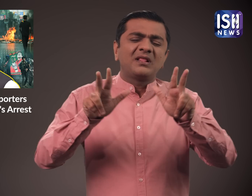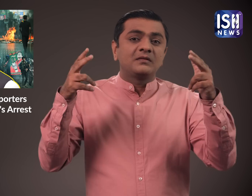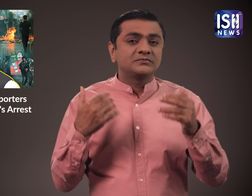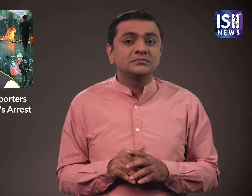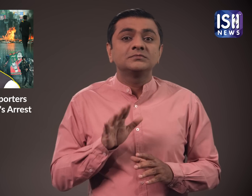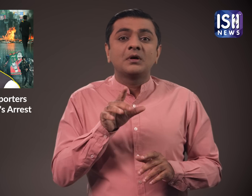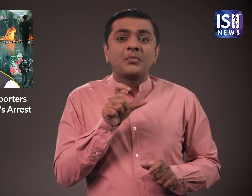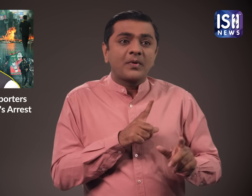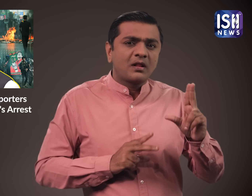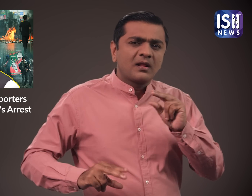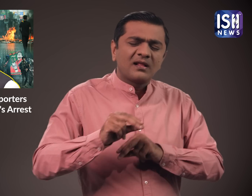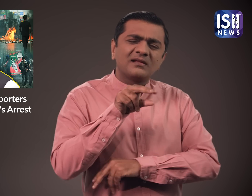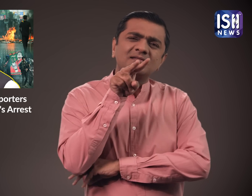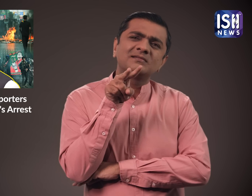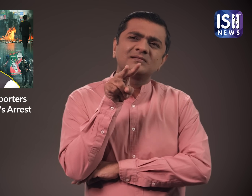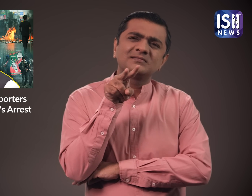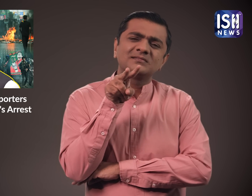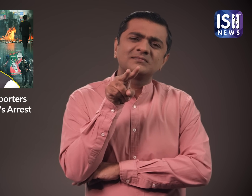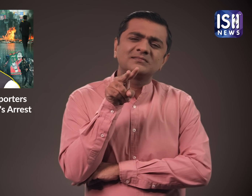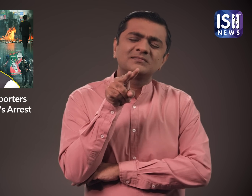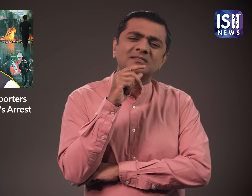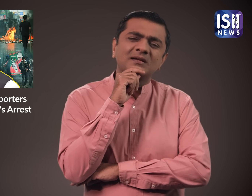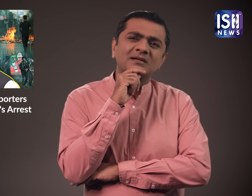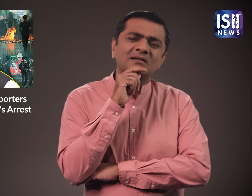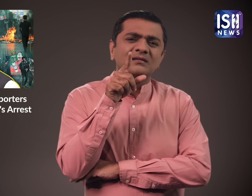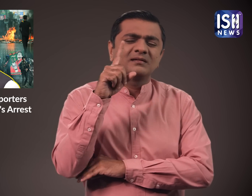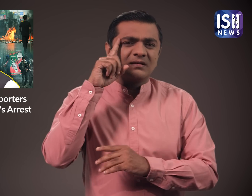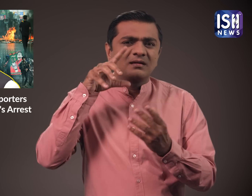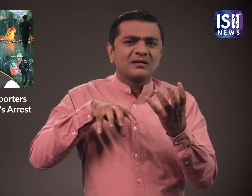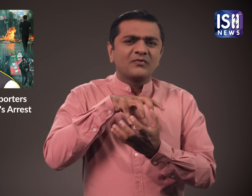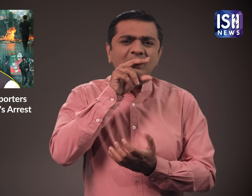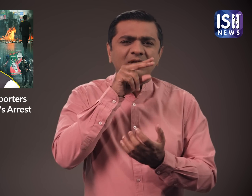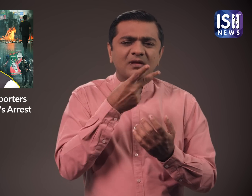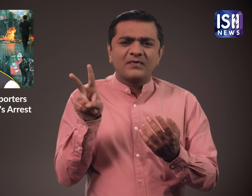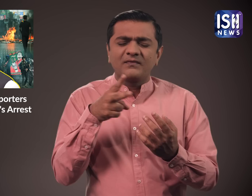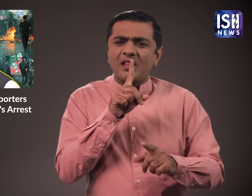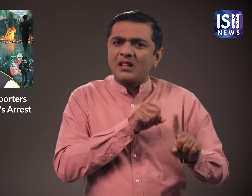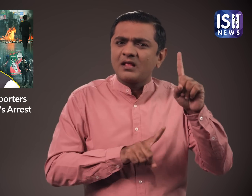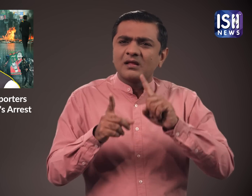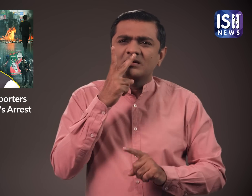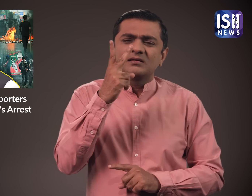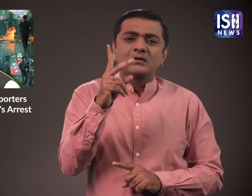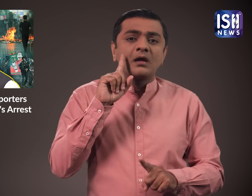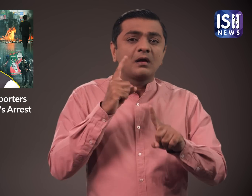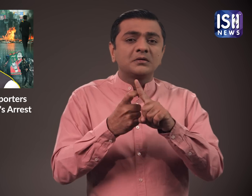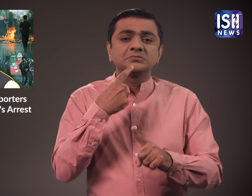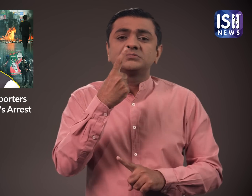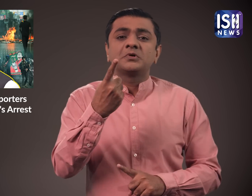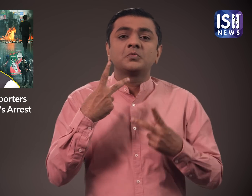क्योंकि पहले उन्होंने साजा किया था कि सुरक्षा कारणे सिवा अधालत की सुनवाई में शामिल नहीं हो सकते लेकिन फिर